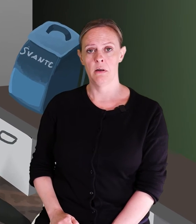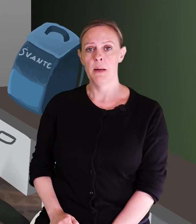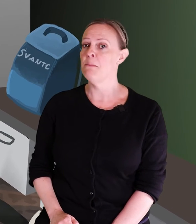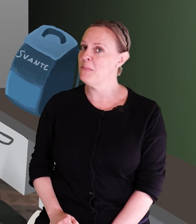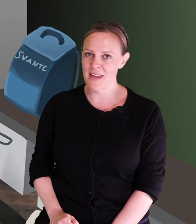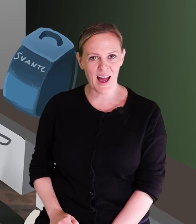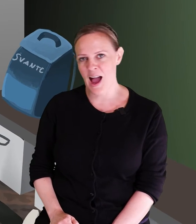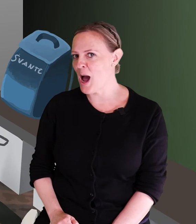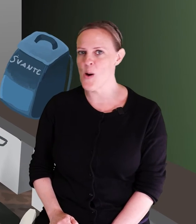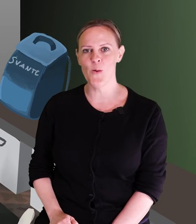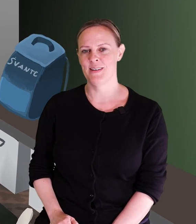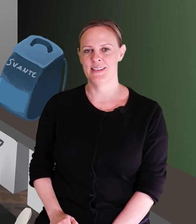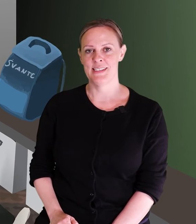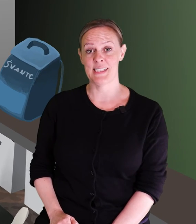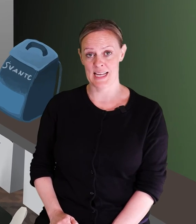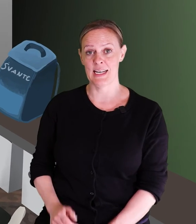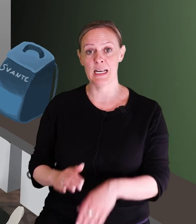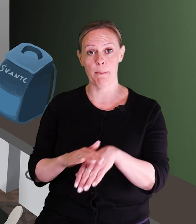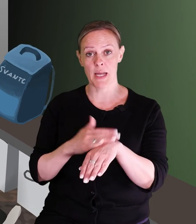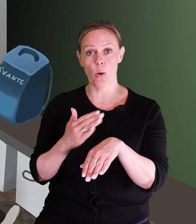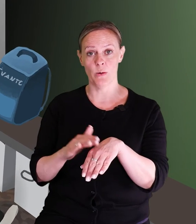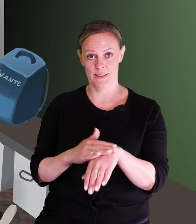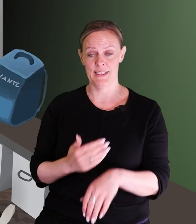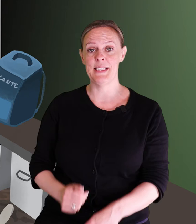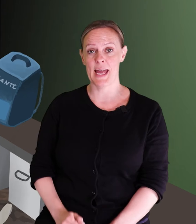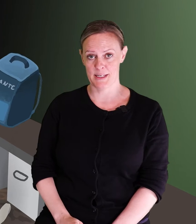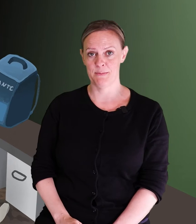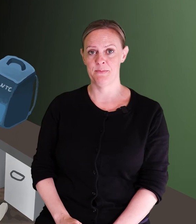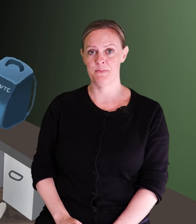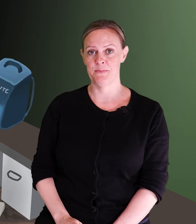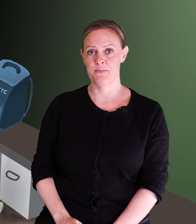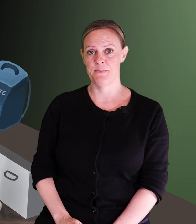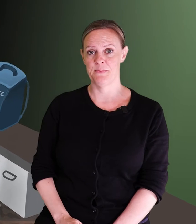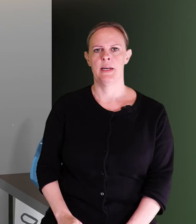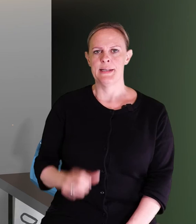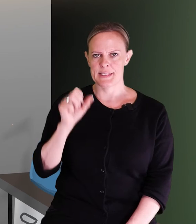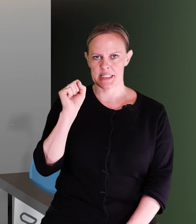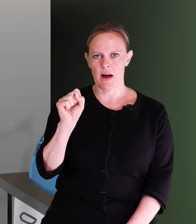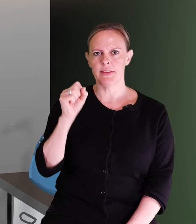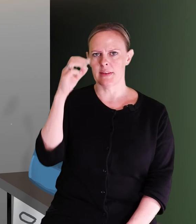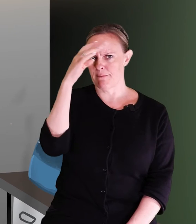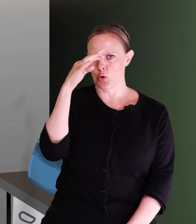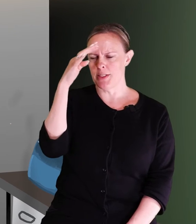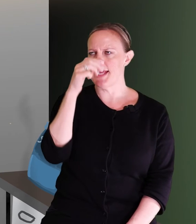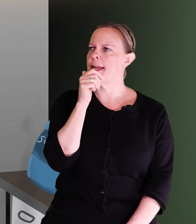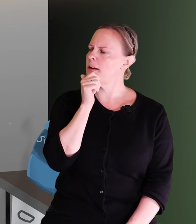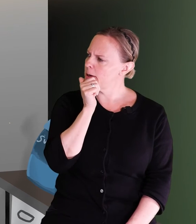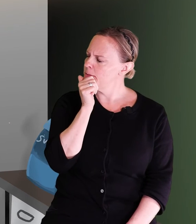Mjau! Säger lilla Mjau igen. Men Svante funderar.